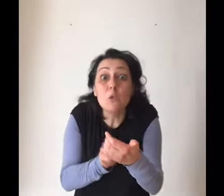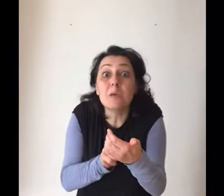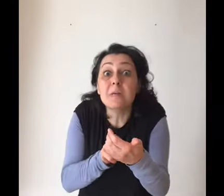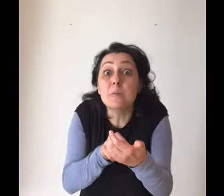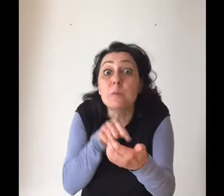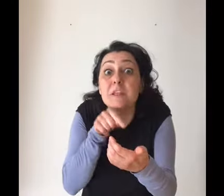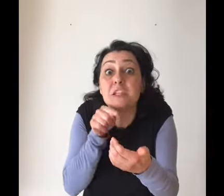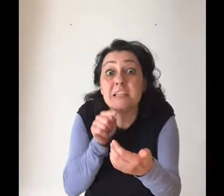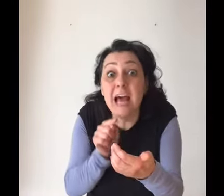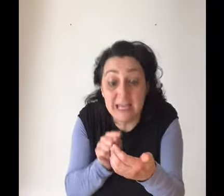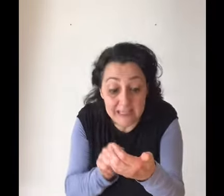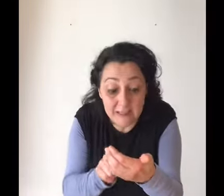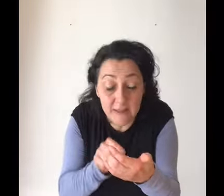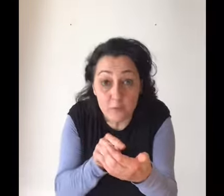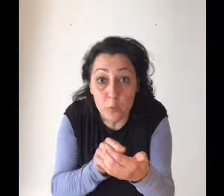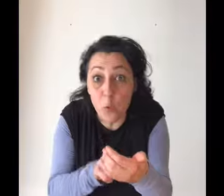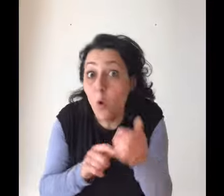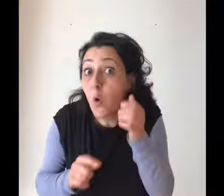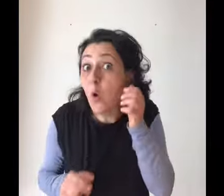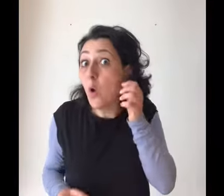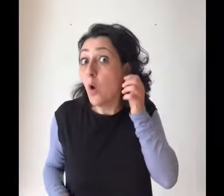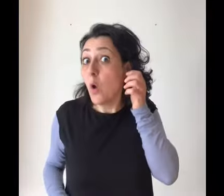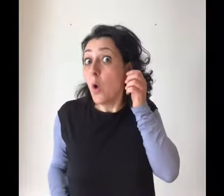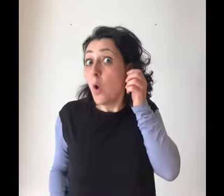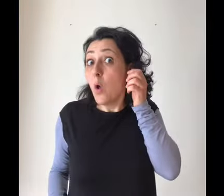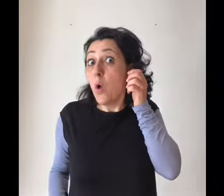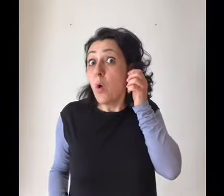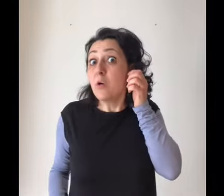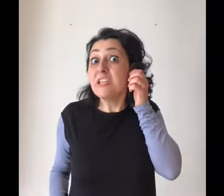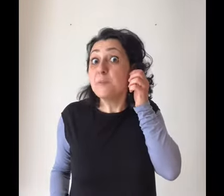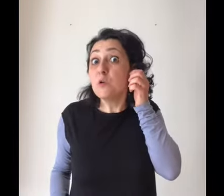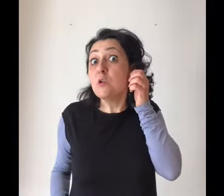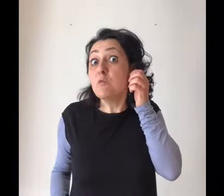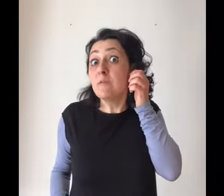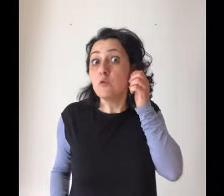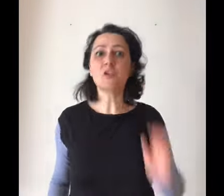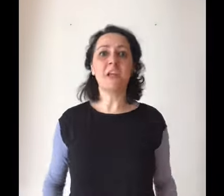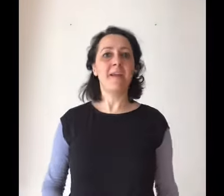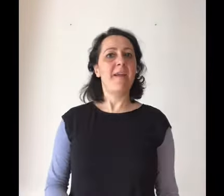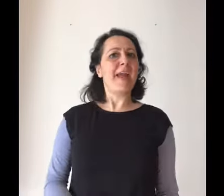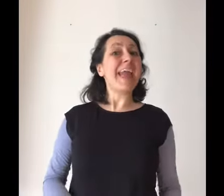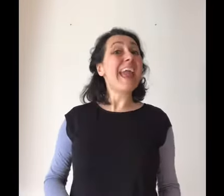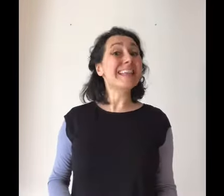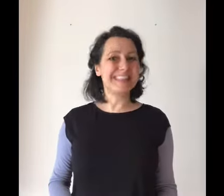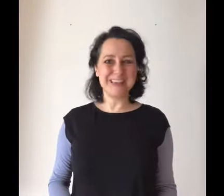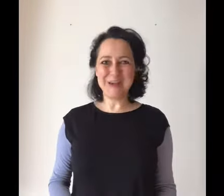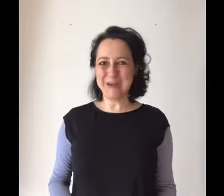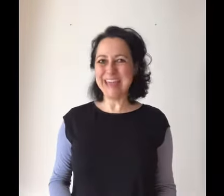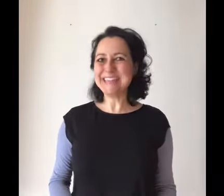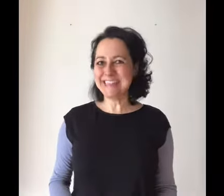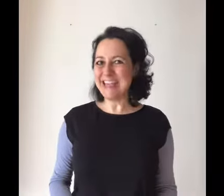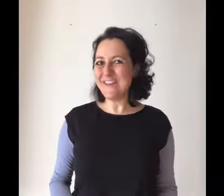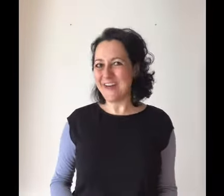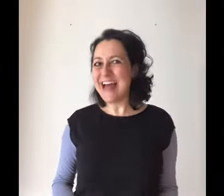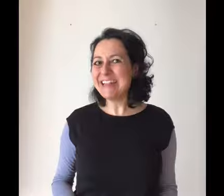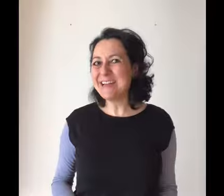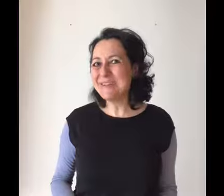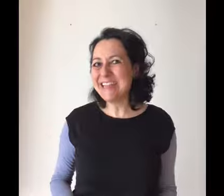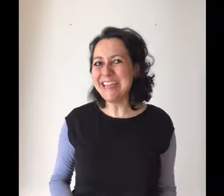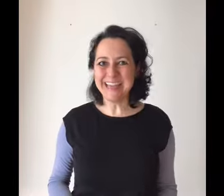una pubblicità in tv. rispose una voce, SOS Fata Madrida.